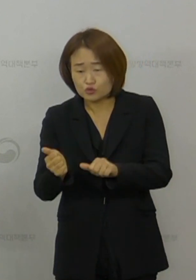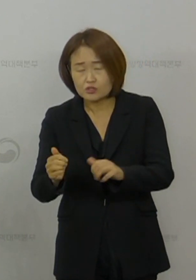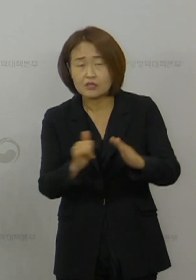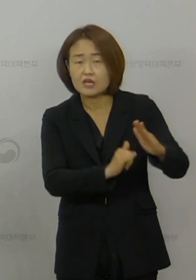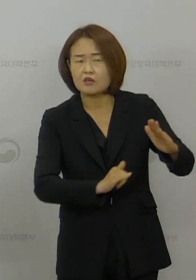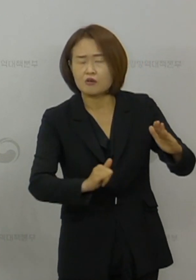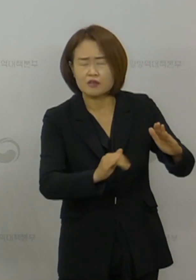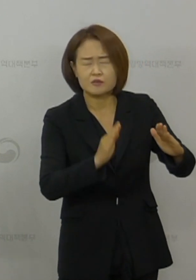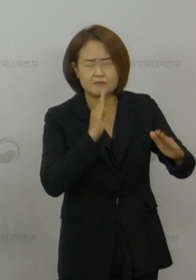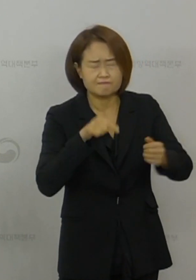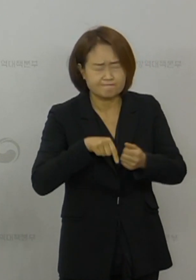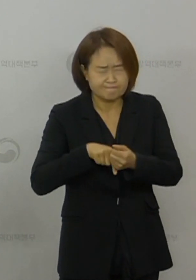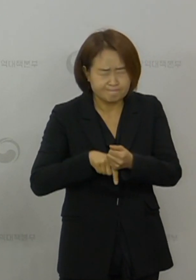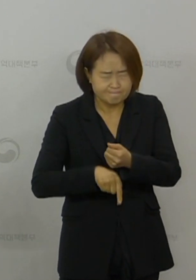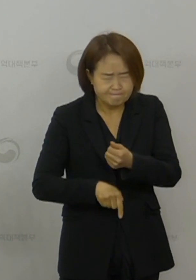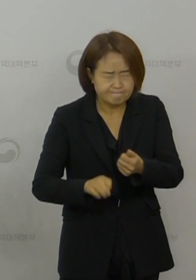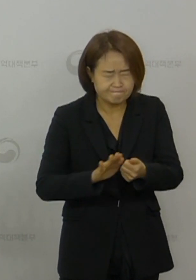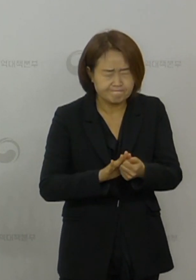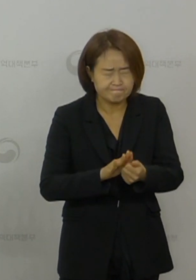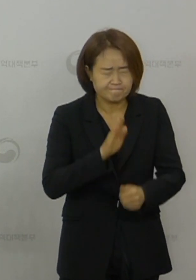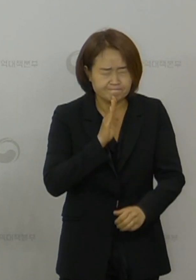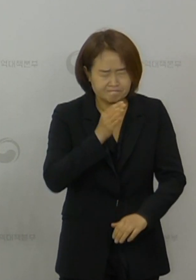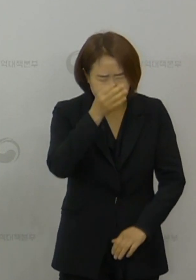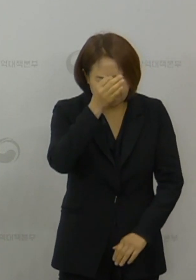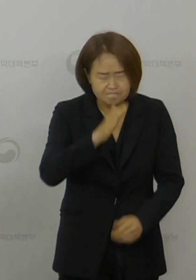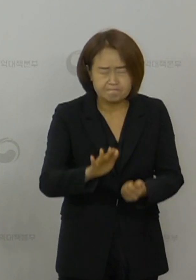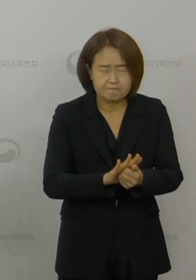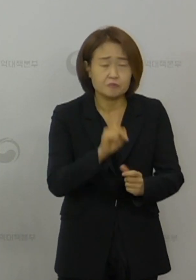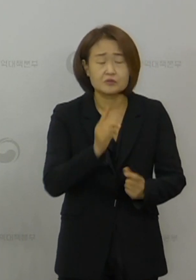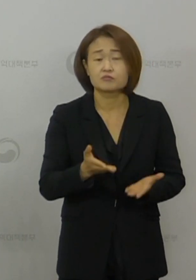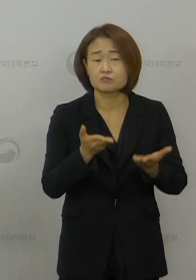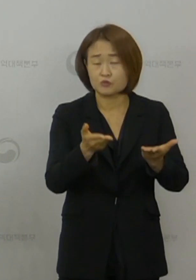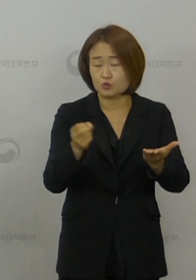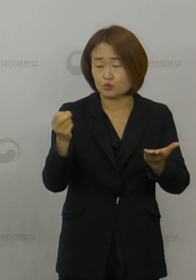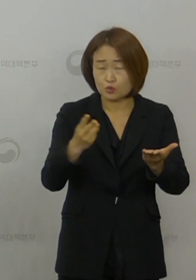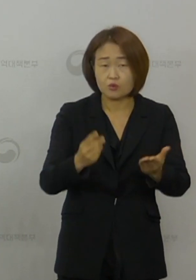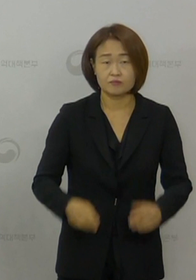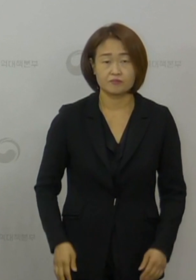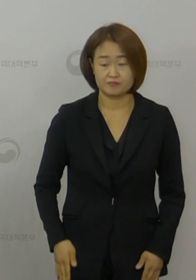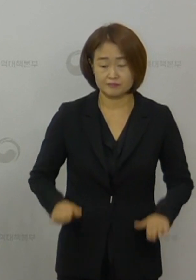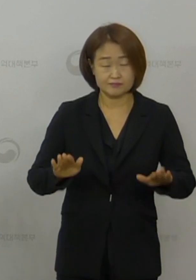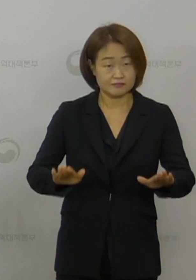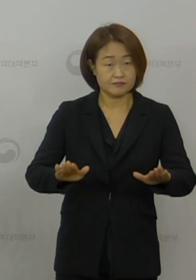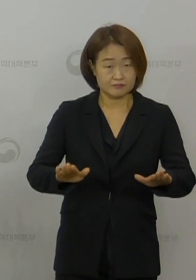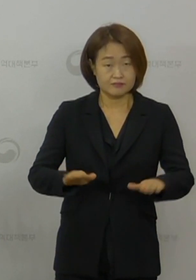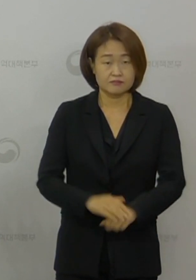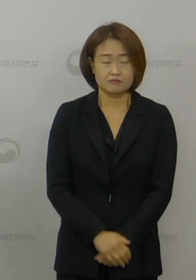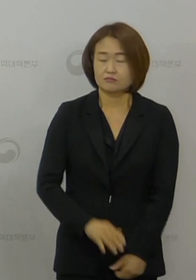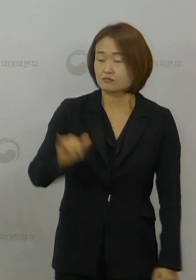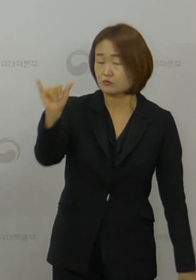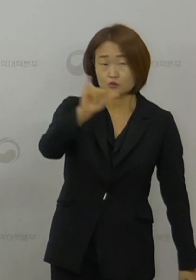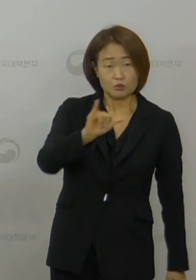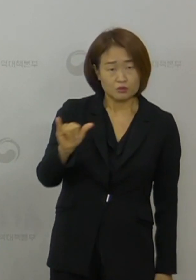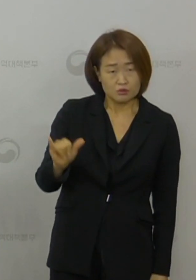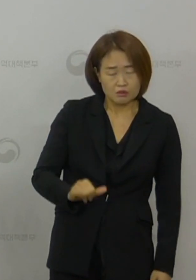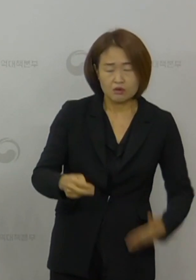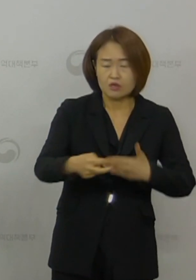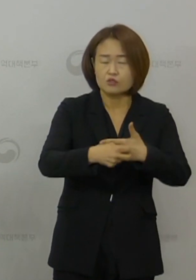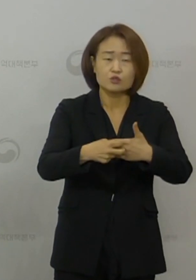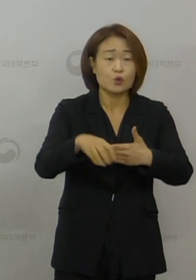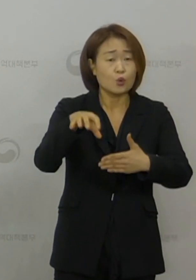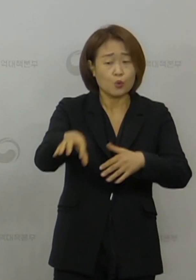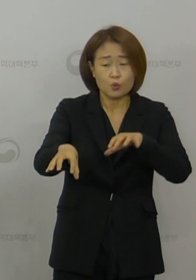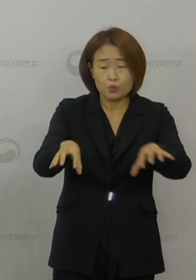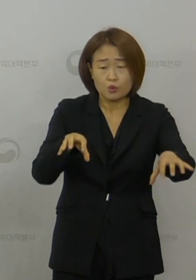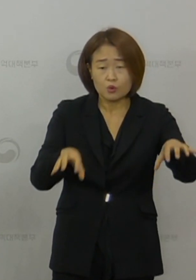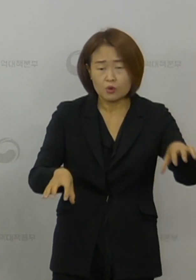깊은 위로의 말씀을 드립니다. 동시에 지금 이 시간에도 전국의 의료현장에서